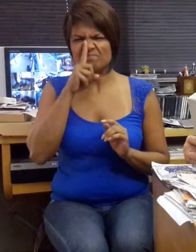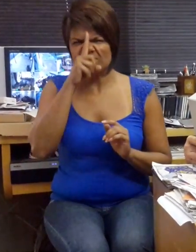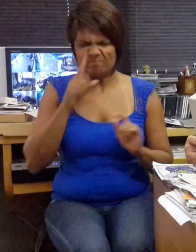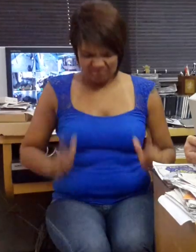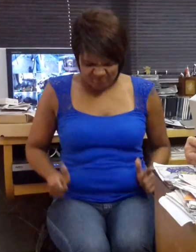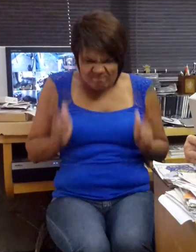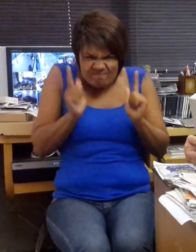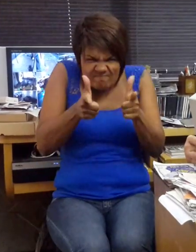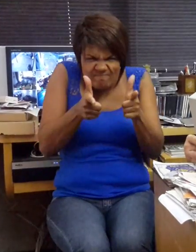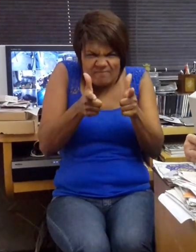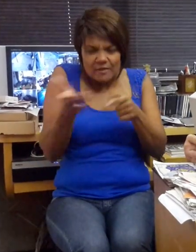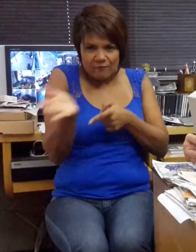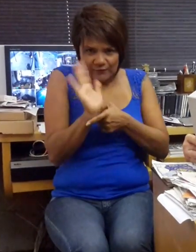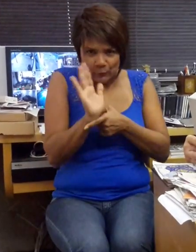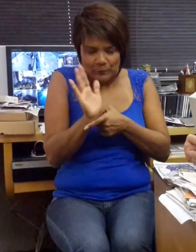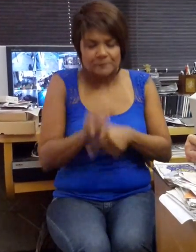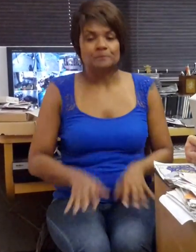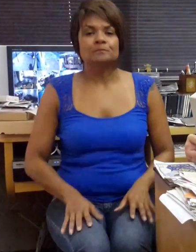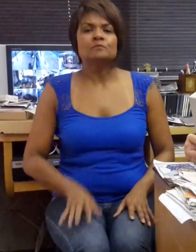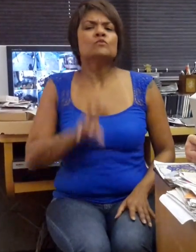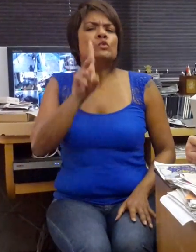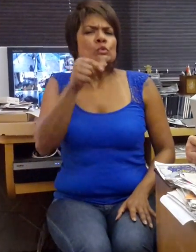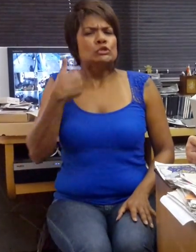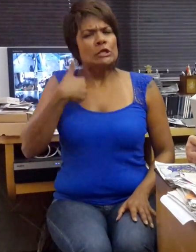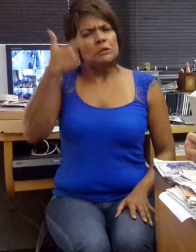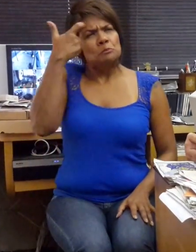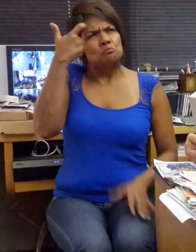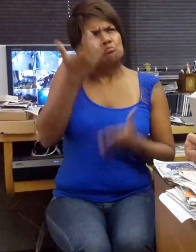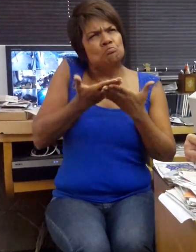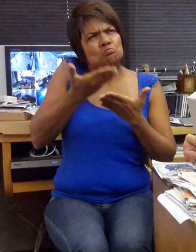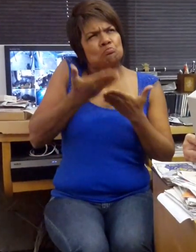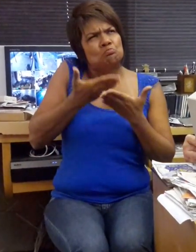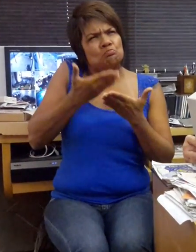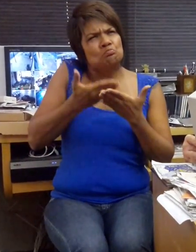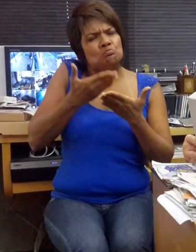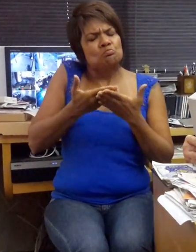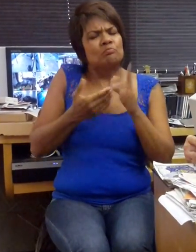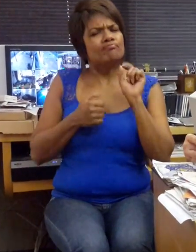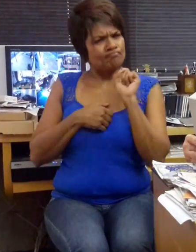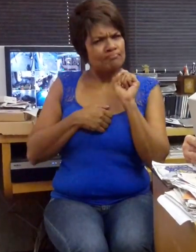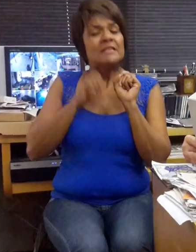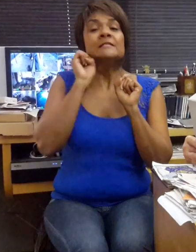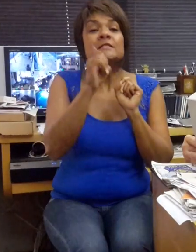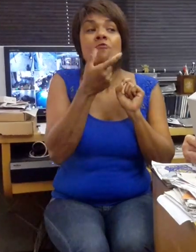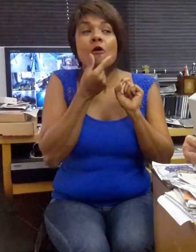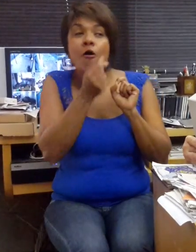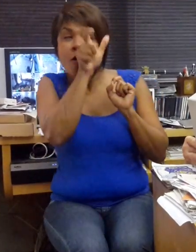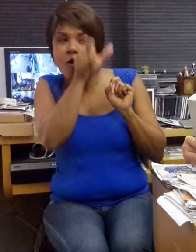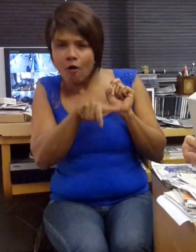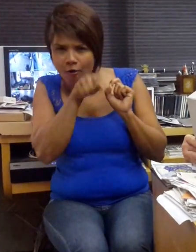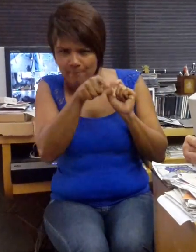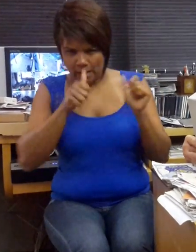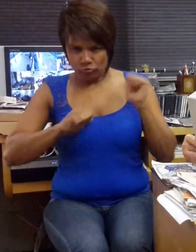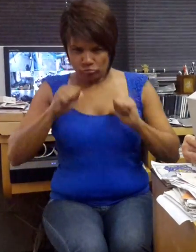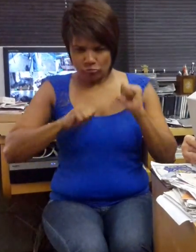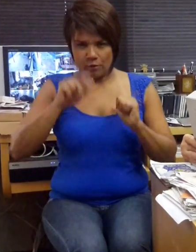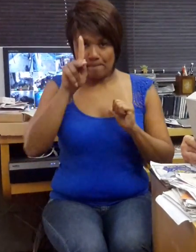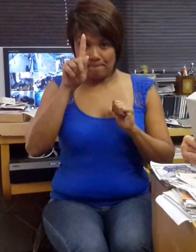dia, pus-me a matutar. Se Palance não fosse absorvido